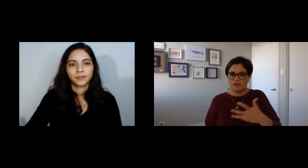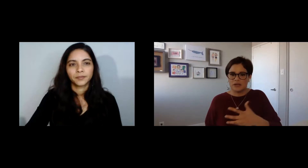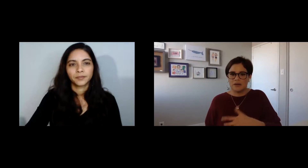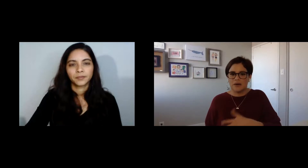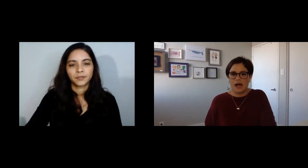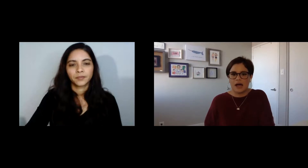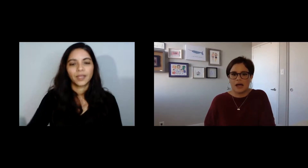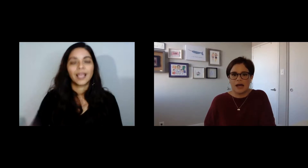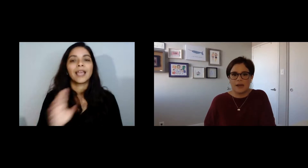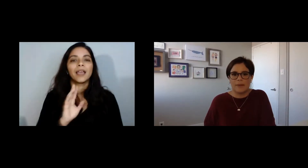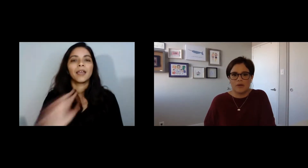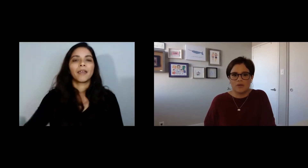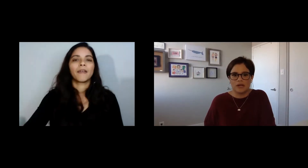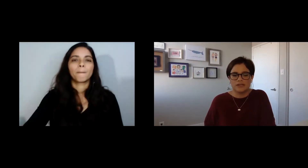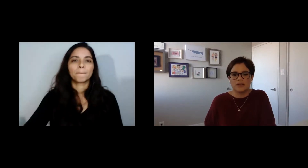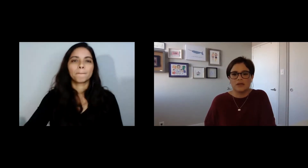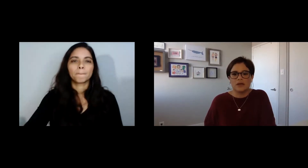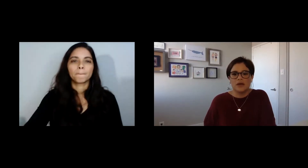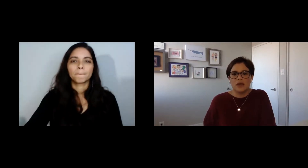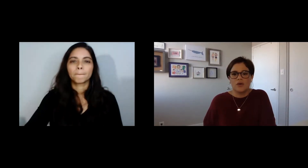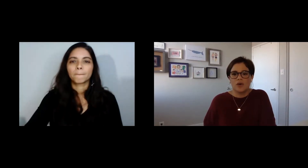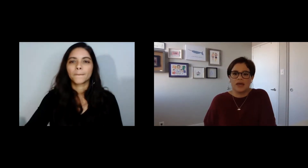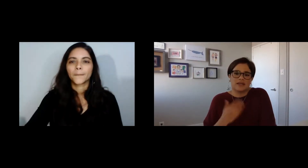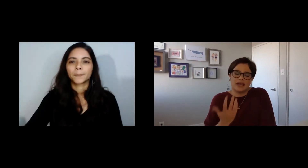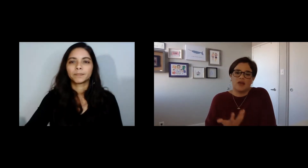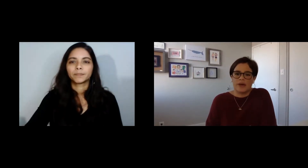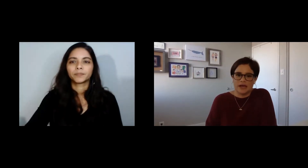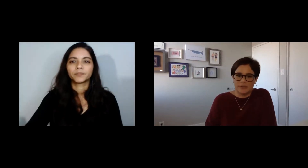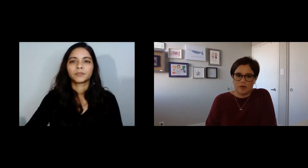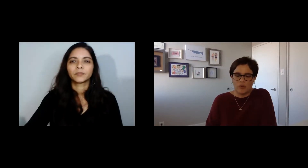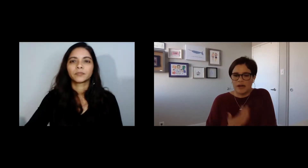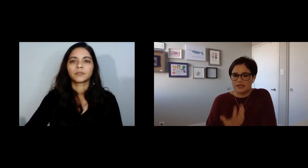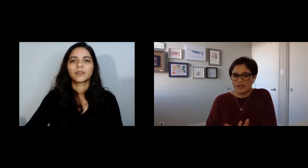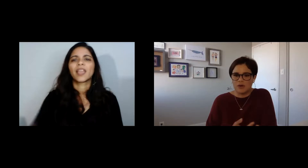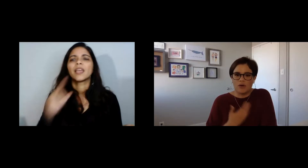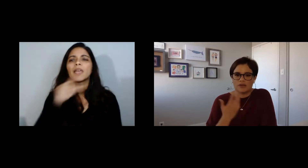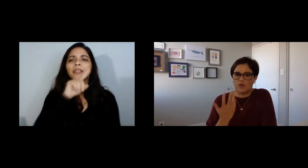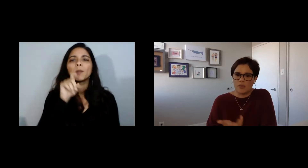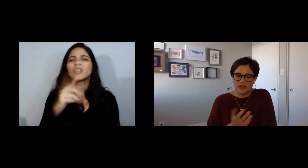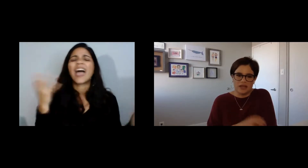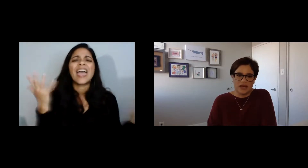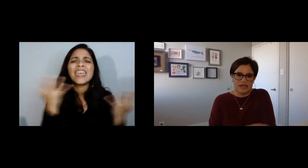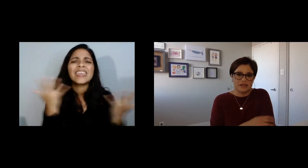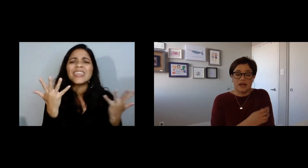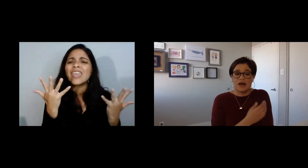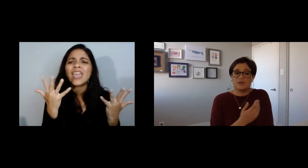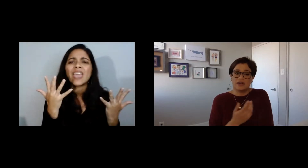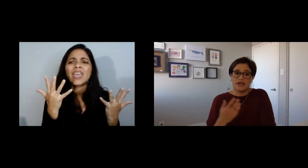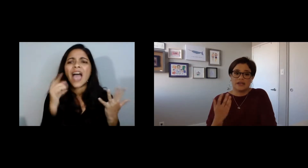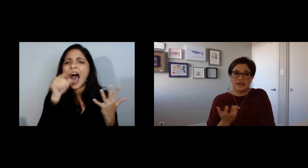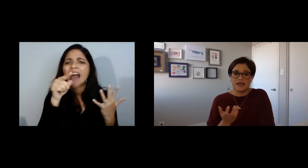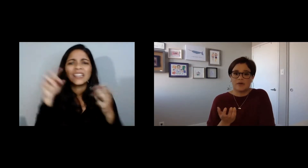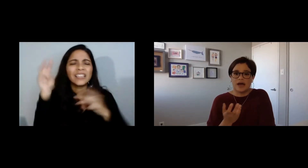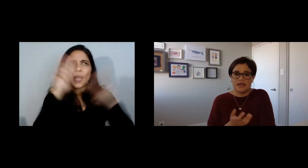relacionados a las vacunas qué es lo más que te preocupa a ti o a tu comunidad y entre las